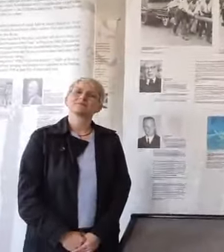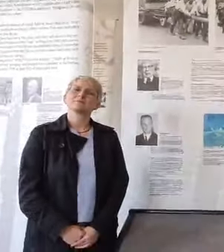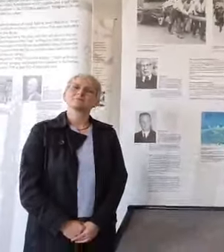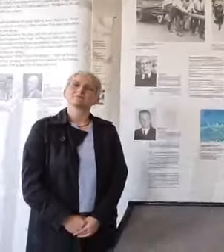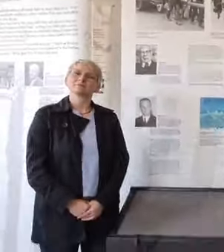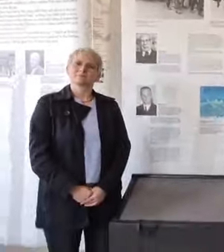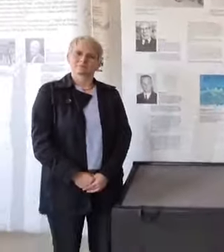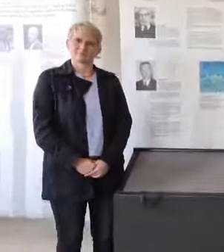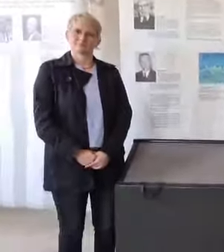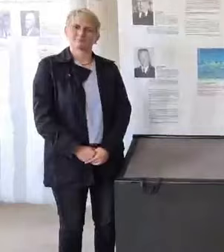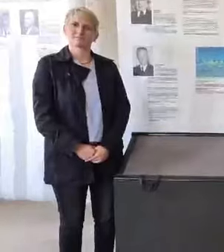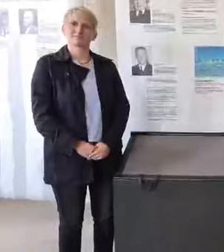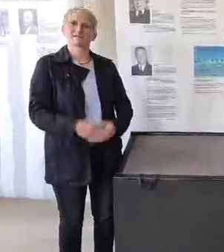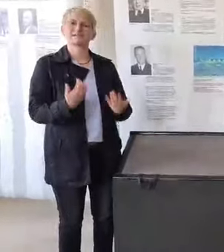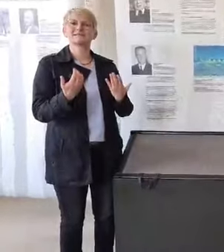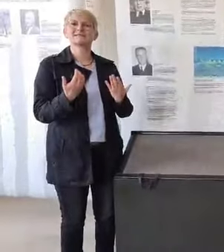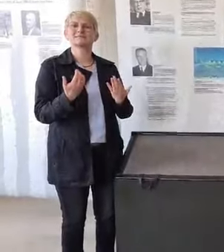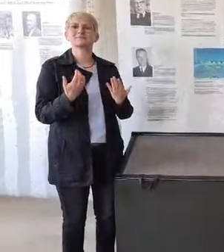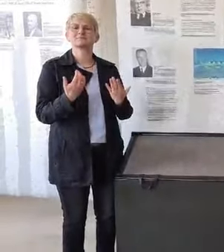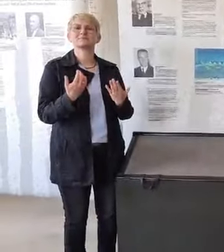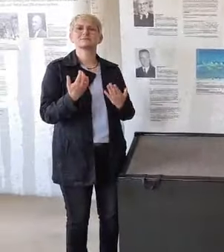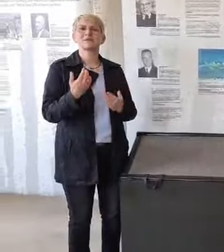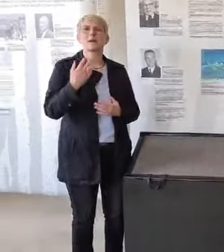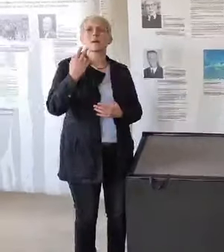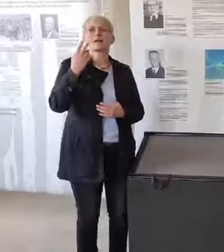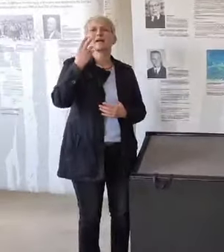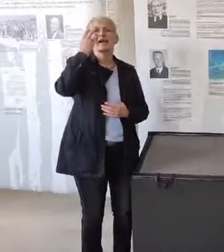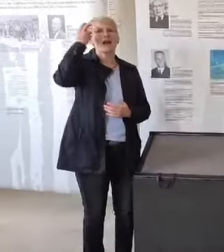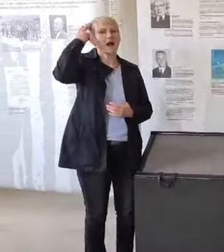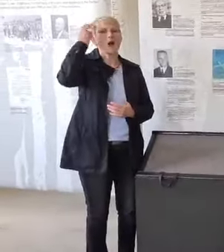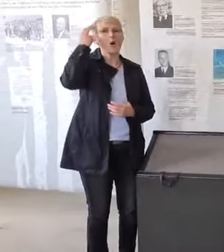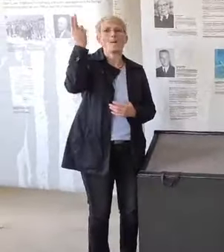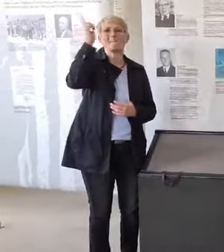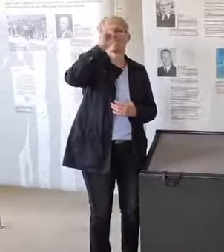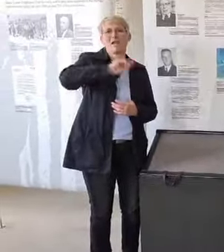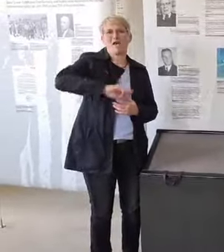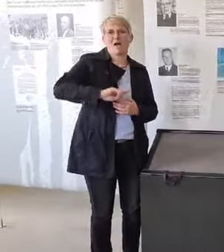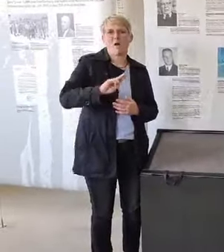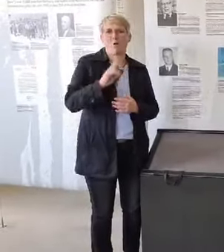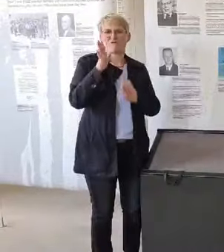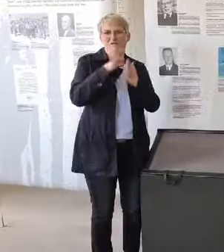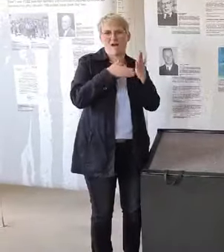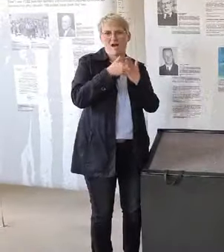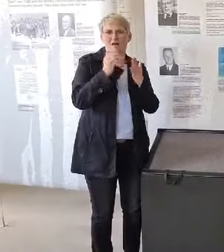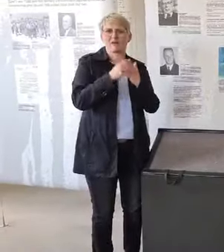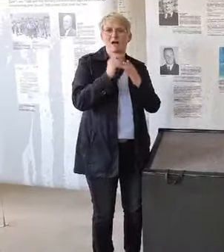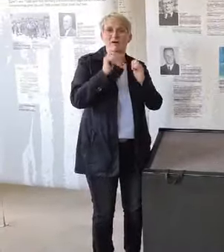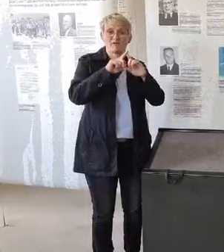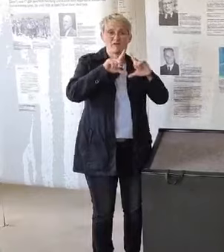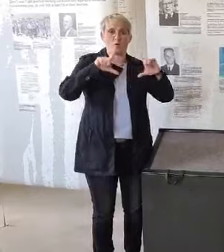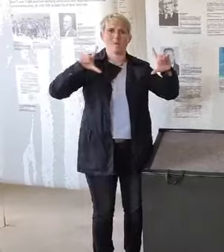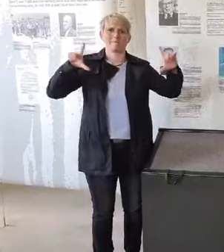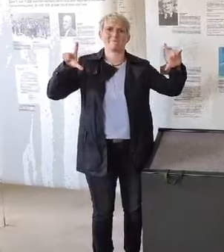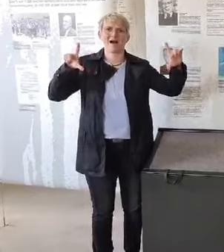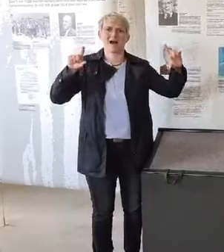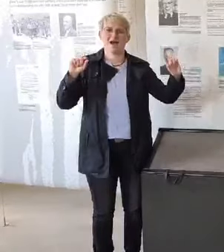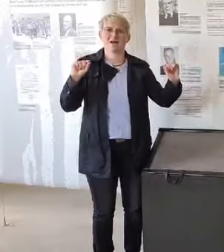Diese grau-blaue Tönung und auch das Format ist besonders auffällig. Das Format erinnert tatsächlich an